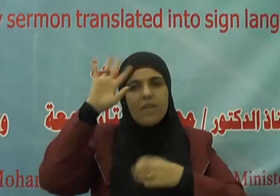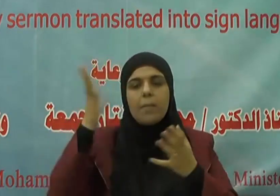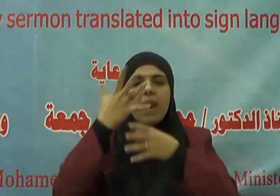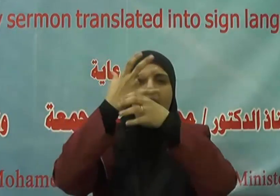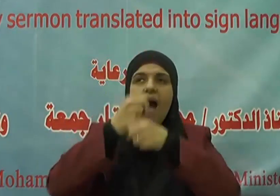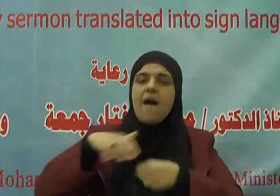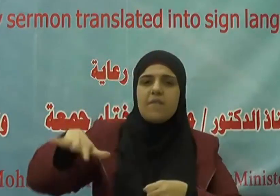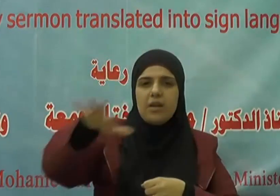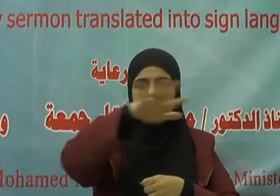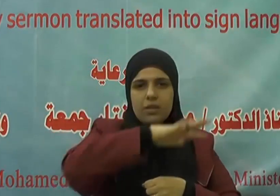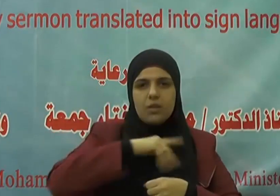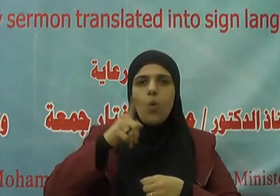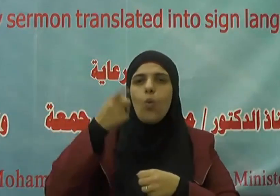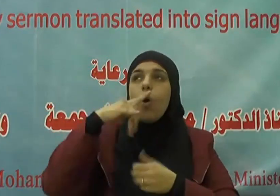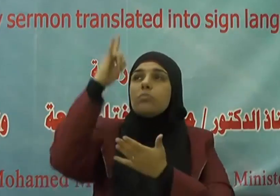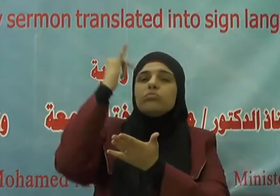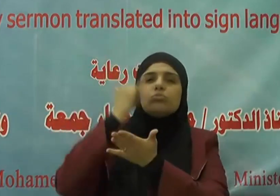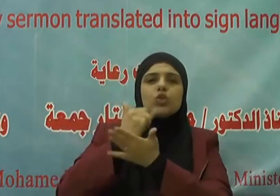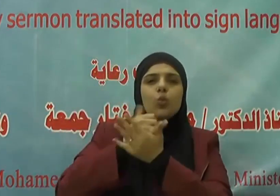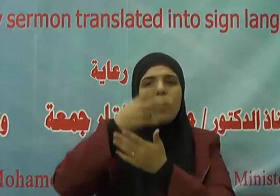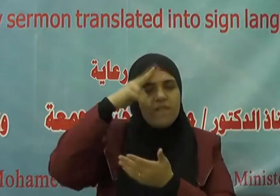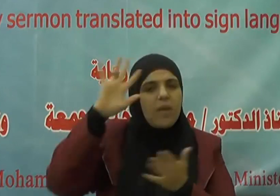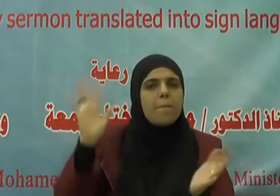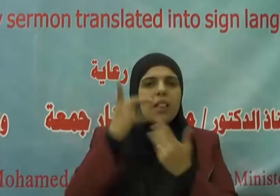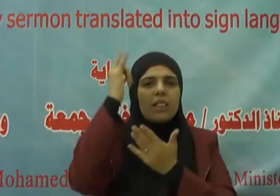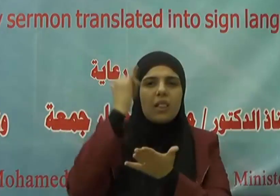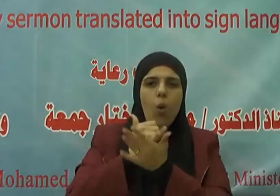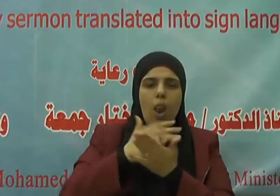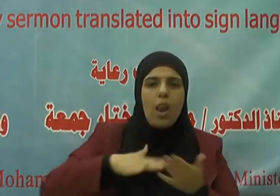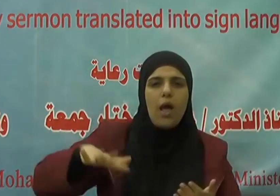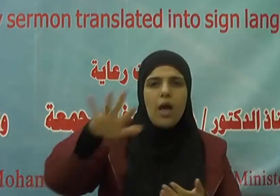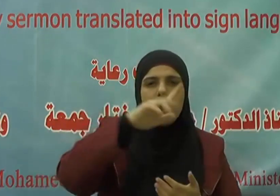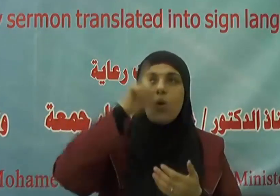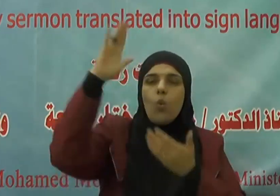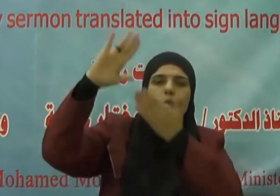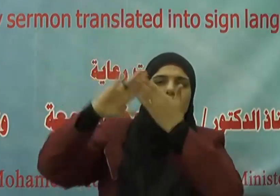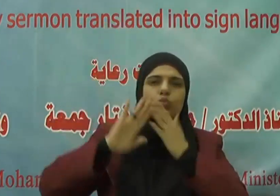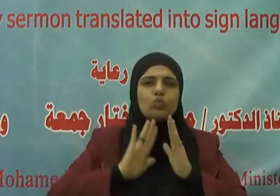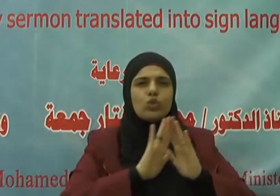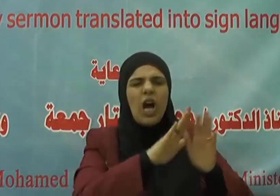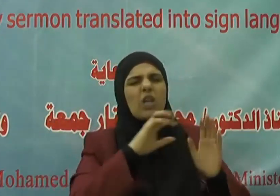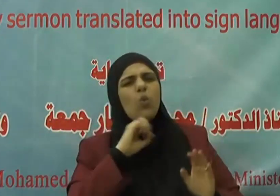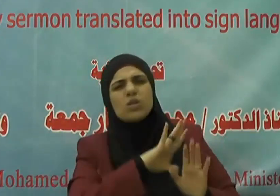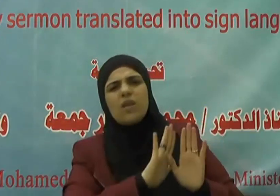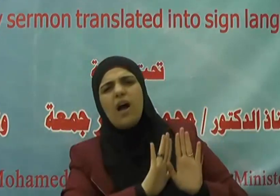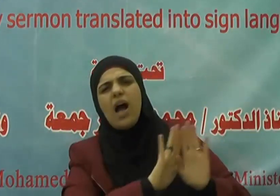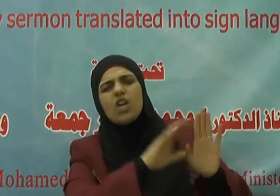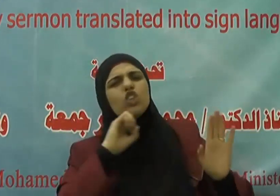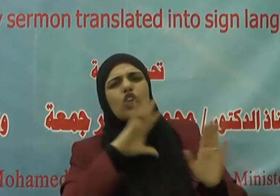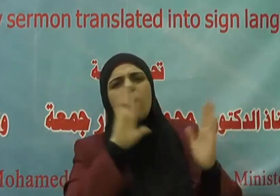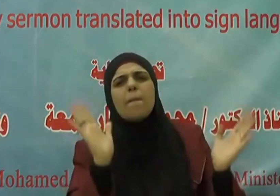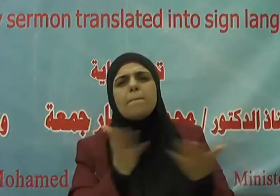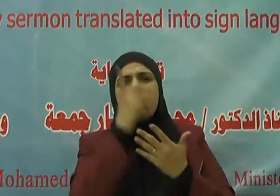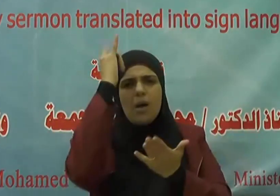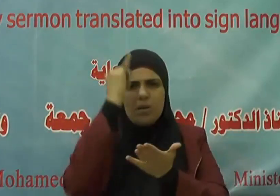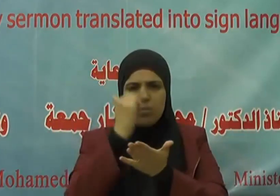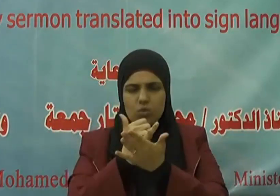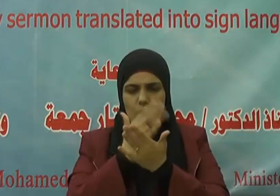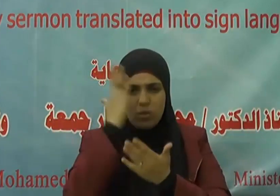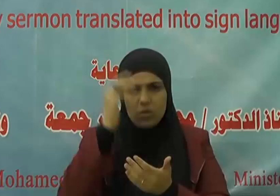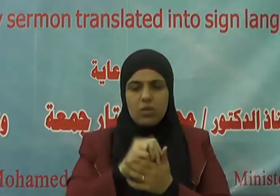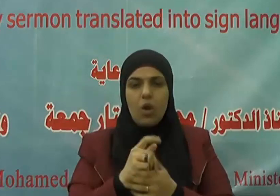وتولنا في من توليت وقنا واصرف عنا شر ما قضيت